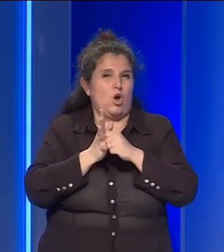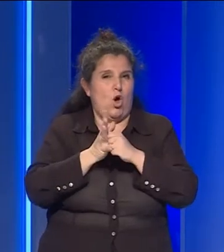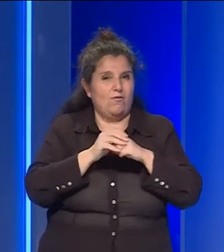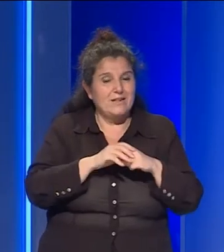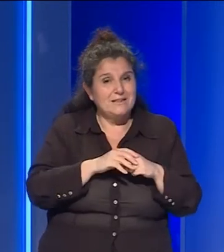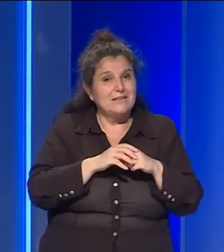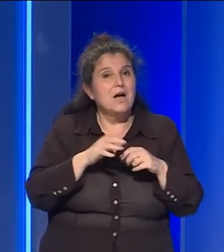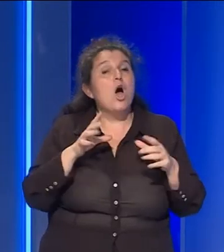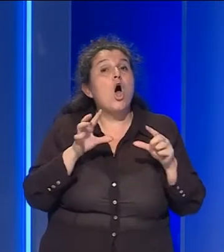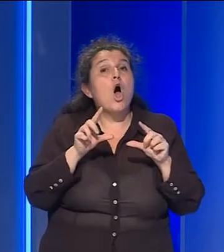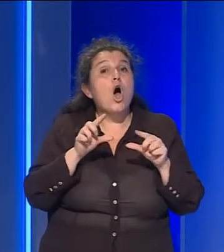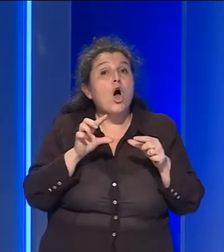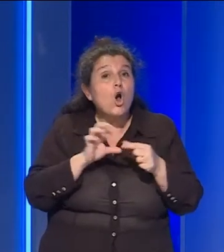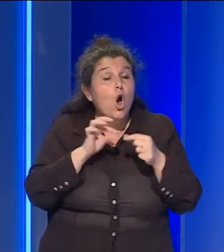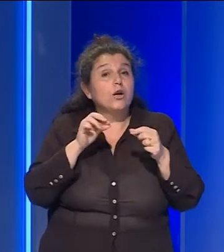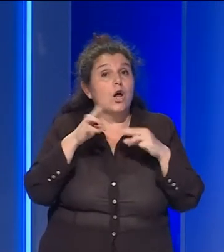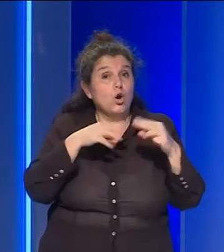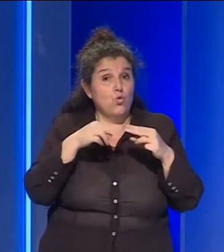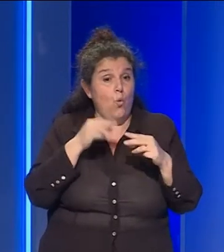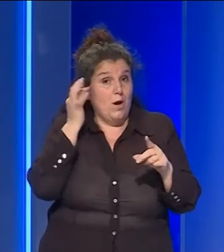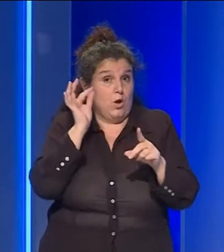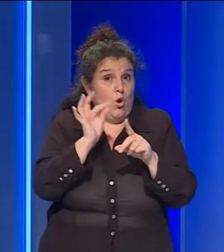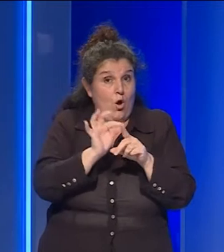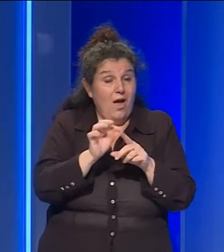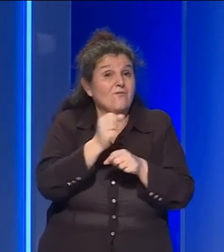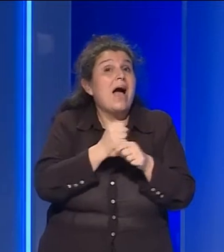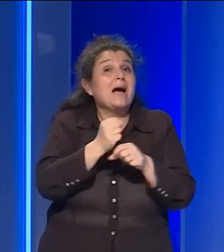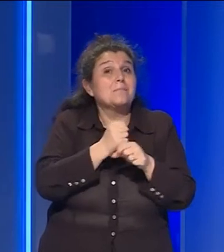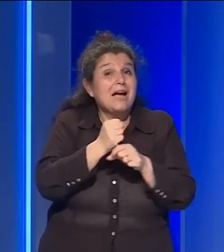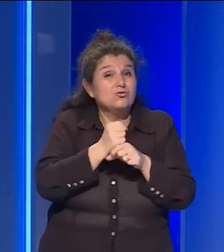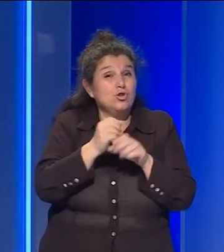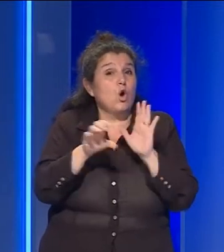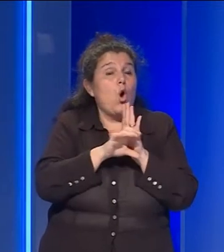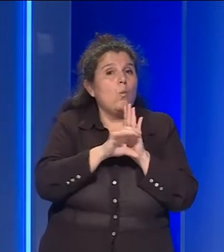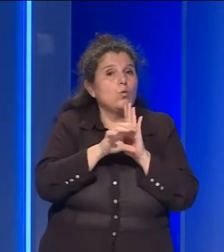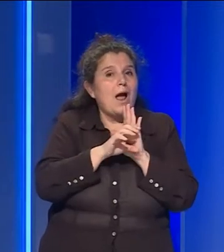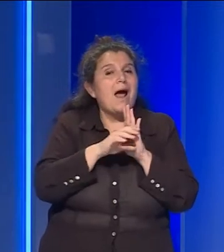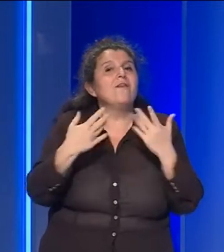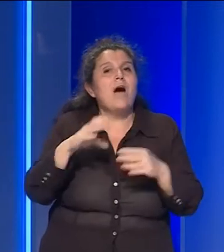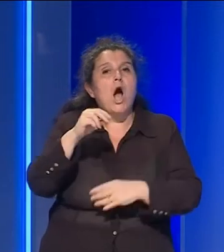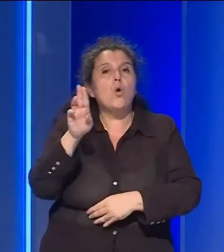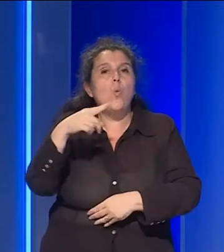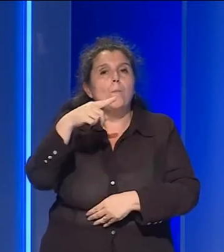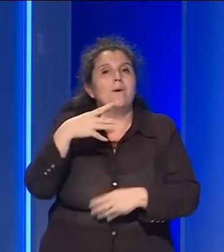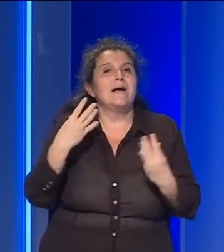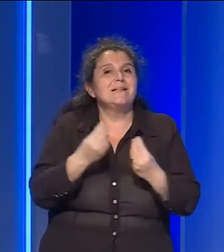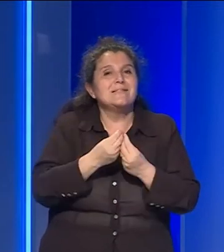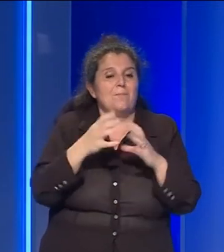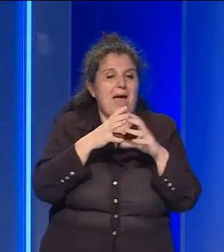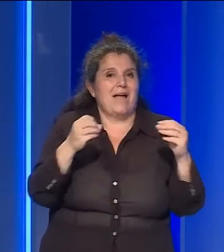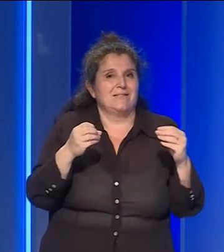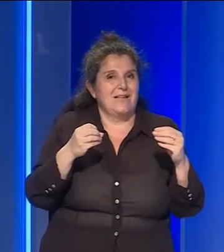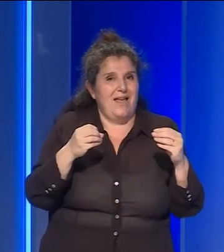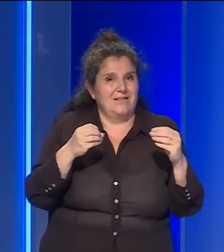Attraverso il numero dedicato le farmacie comunali effettuano le prenotazioni CUP per conto dell'azienda. Il